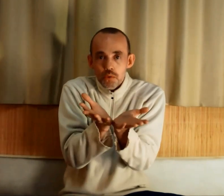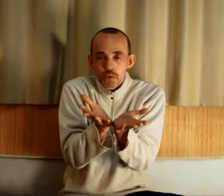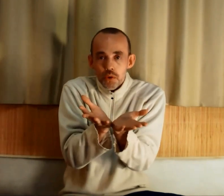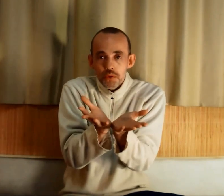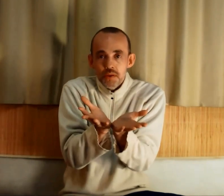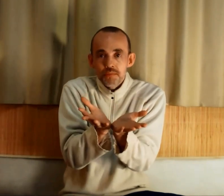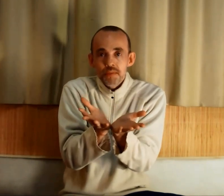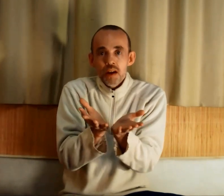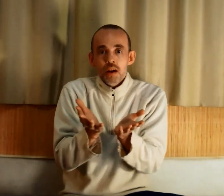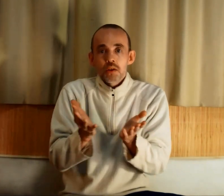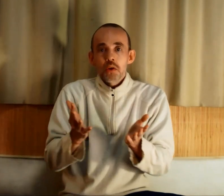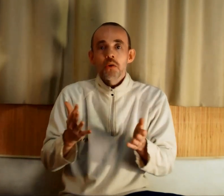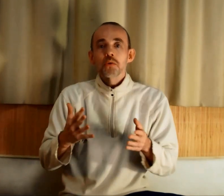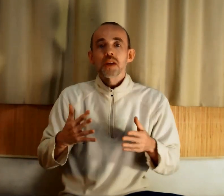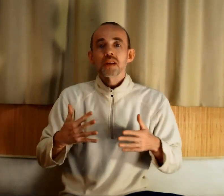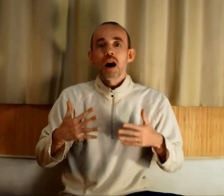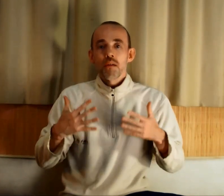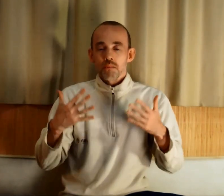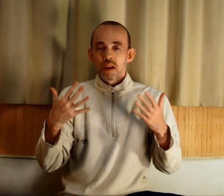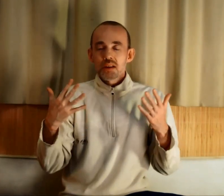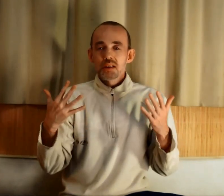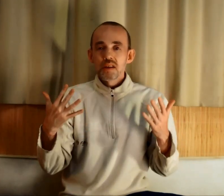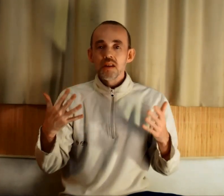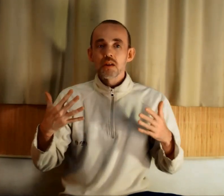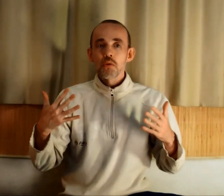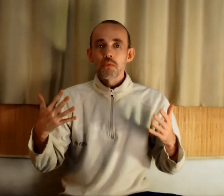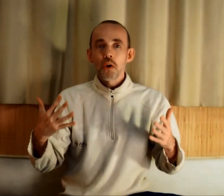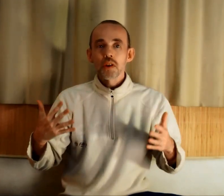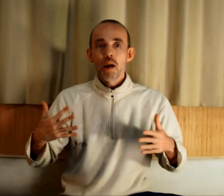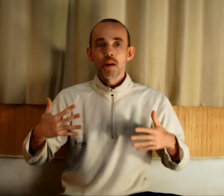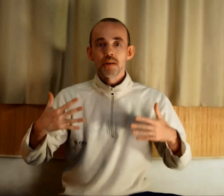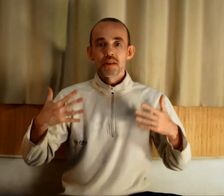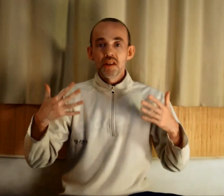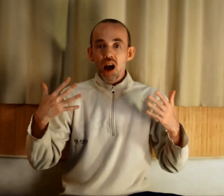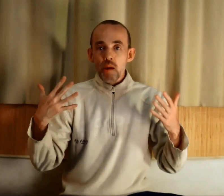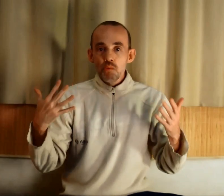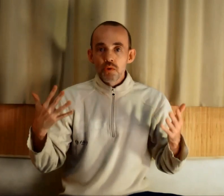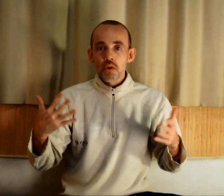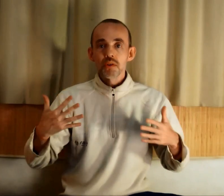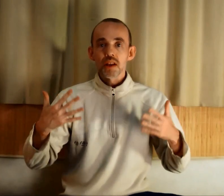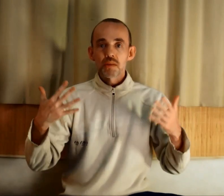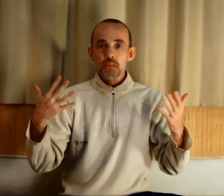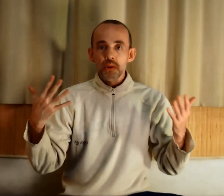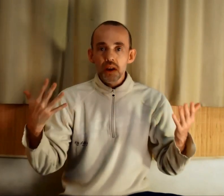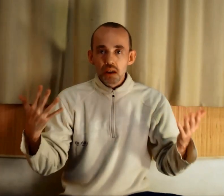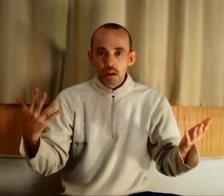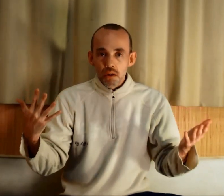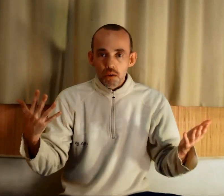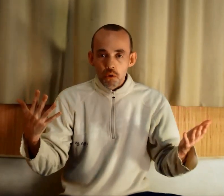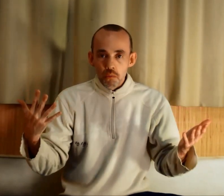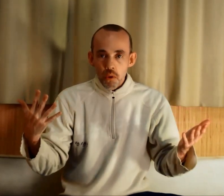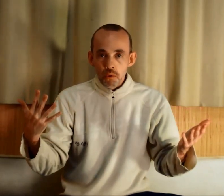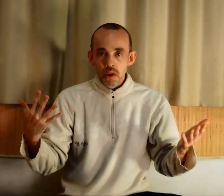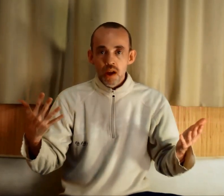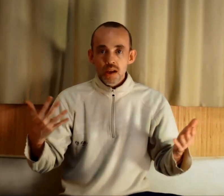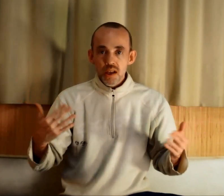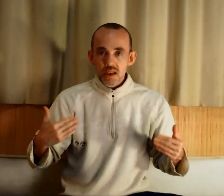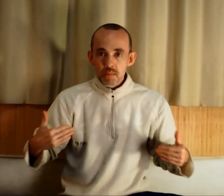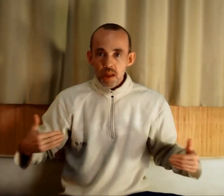envies. Tant que ça sera si confortable, si amusant d'explorer le monde, c'est que ce n